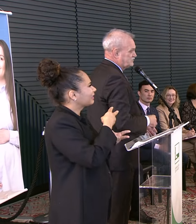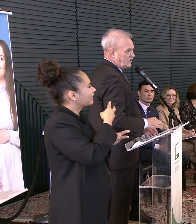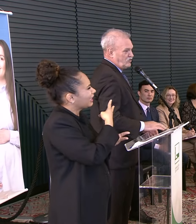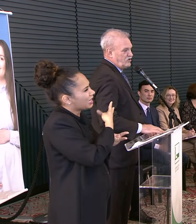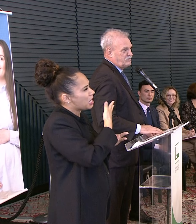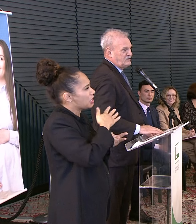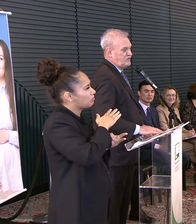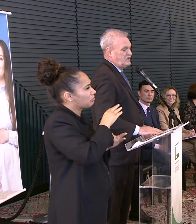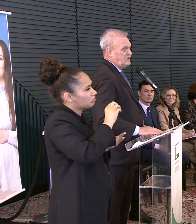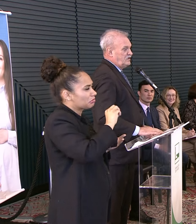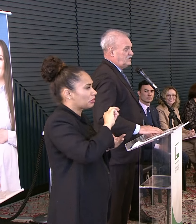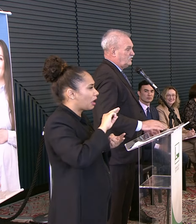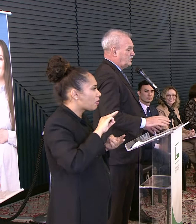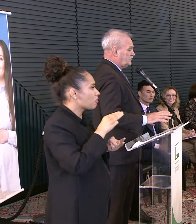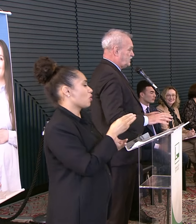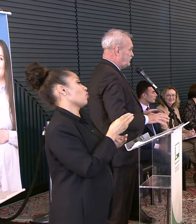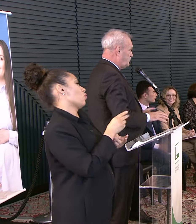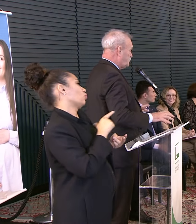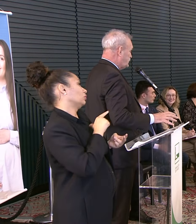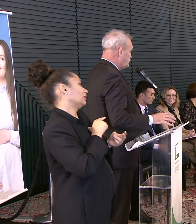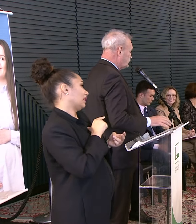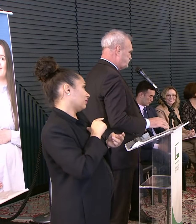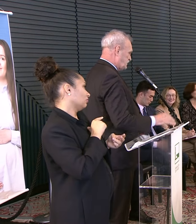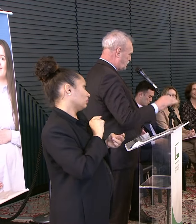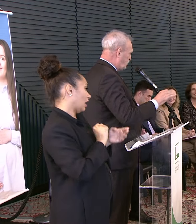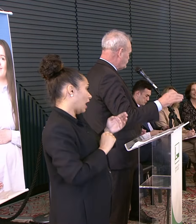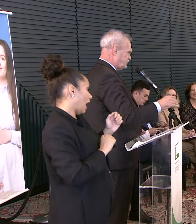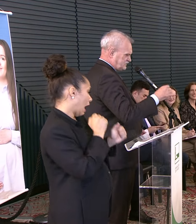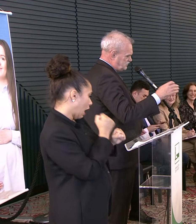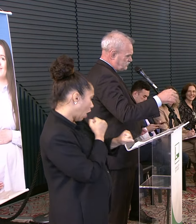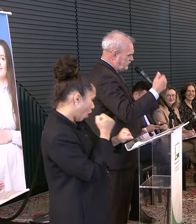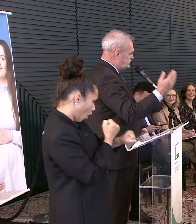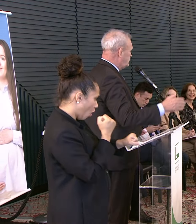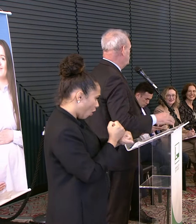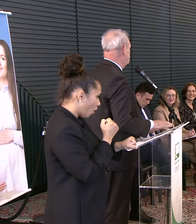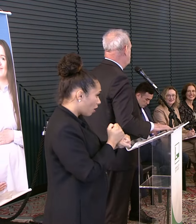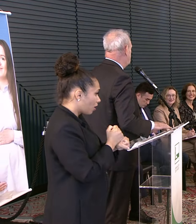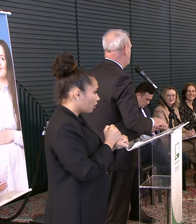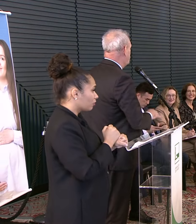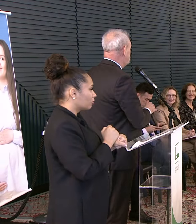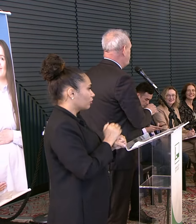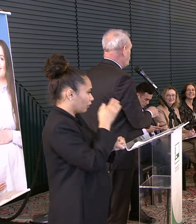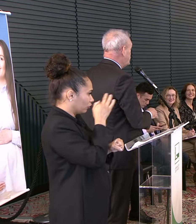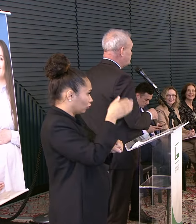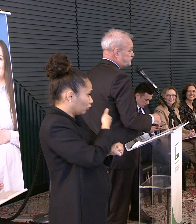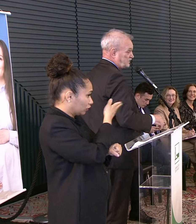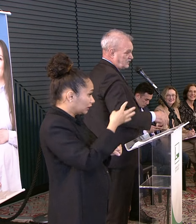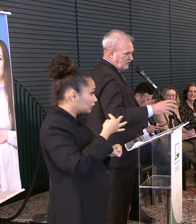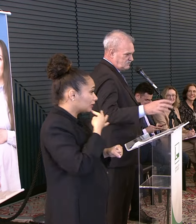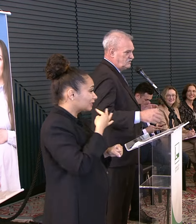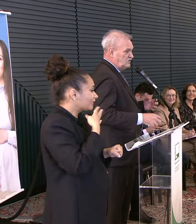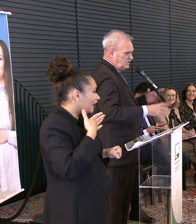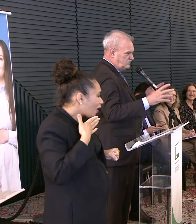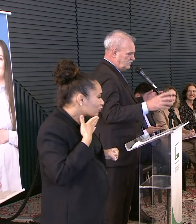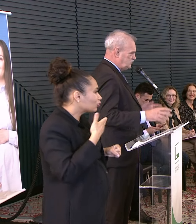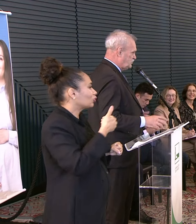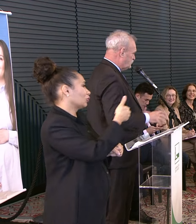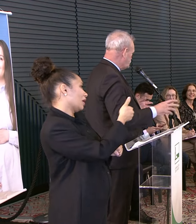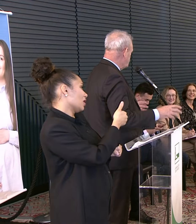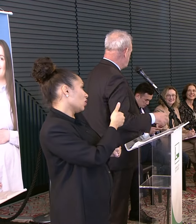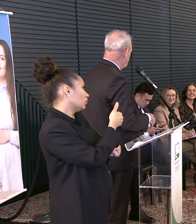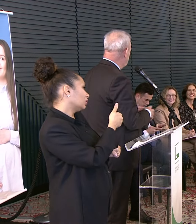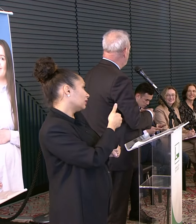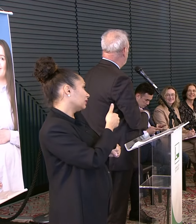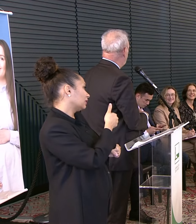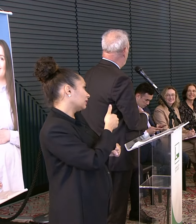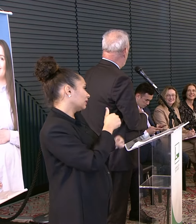Já lançamos a obra E eu acredito Que esse hospital Vocês conhecerem Um dia É um dos melhores hospitais Em termos de